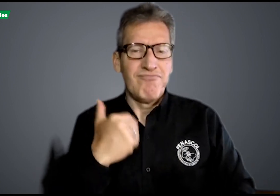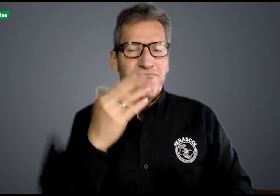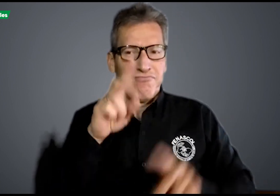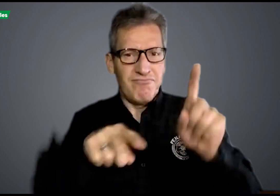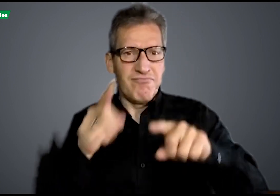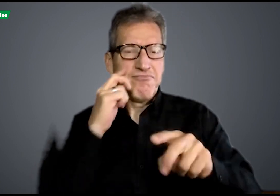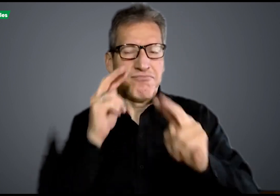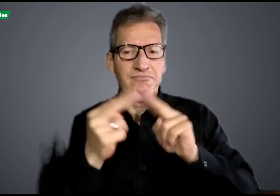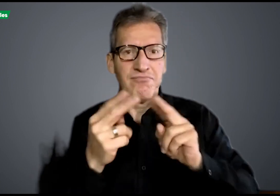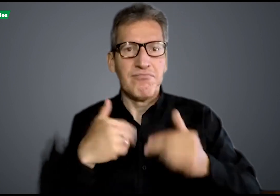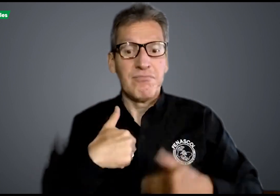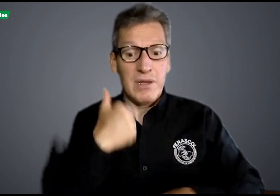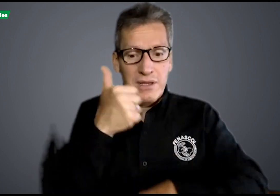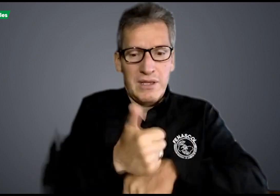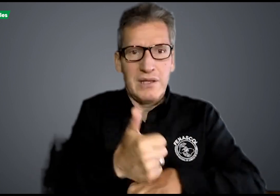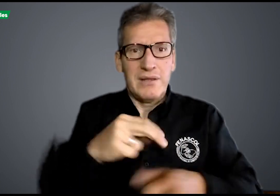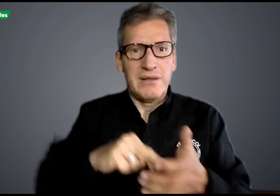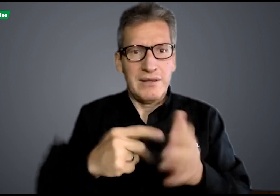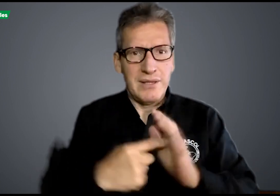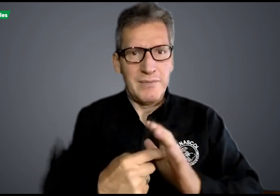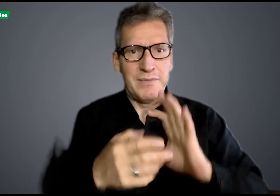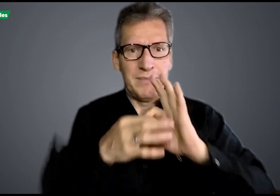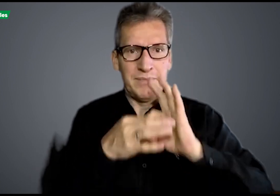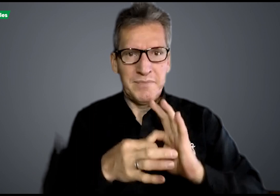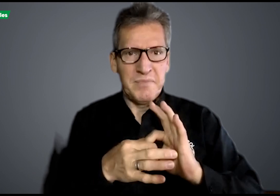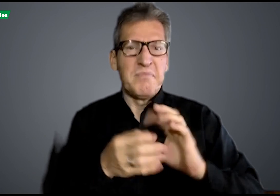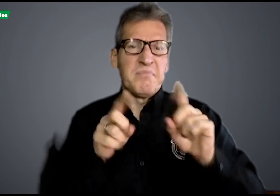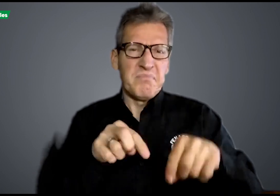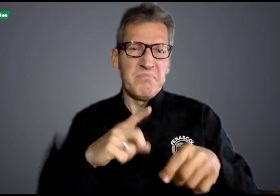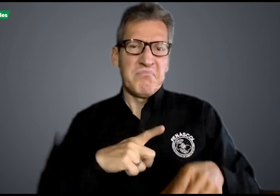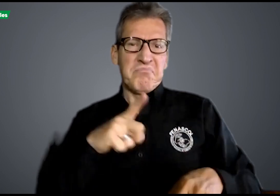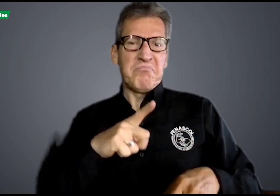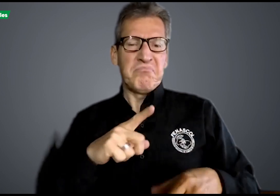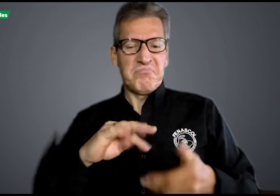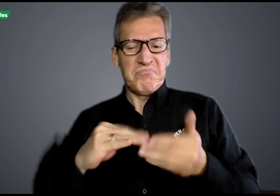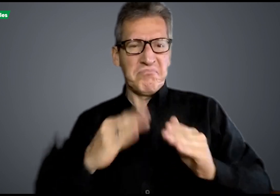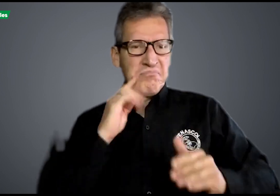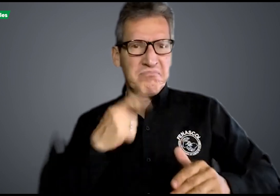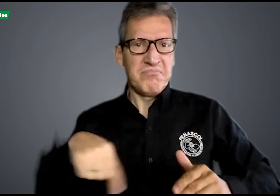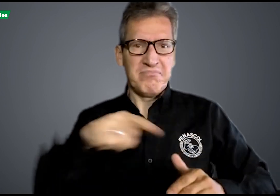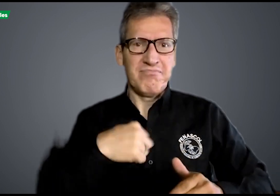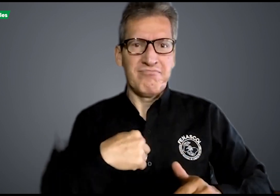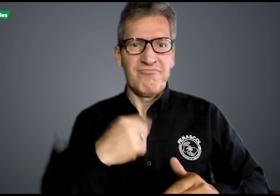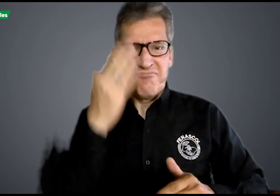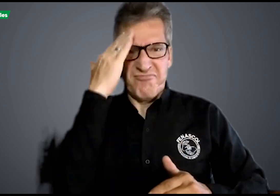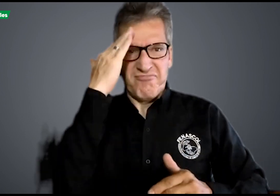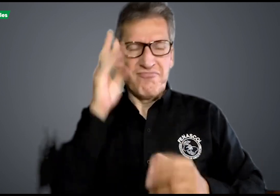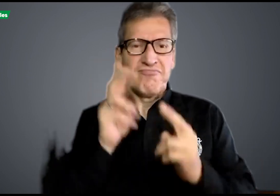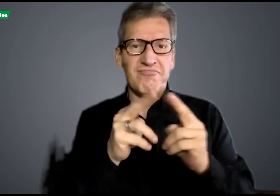Algunos ya me conocen, yo soy director de FENASCOL y también líder de la comunidad sorda.